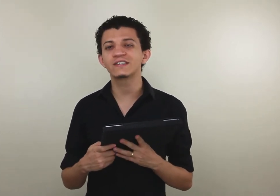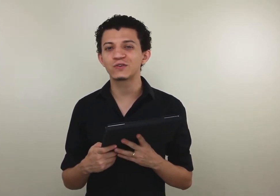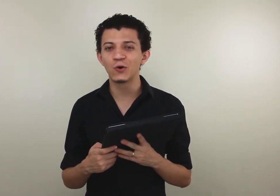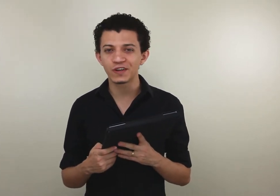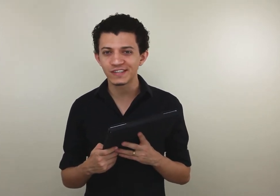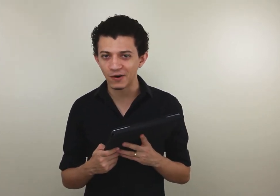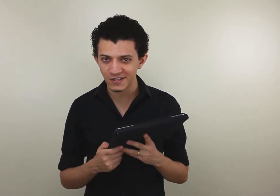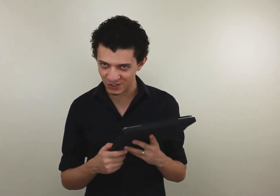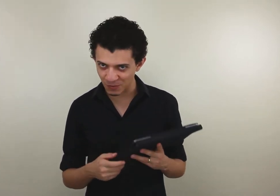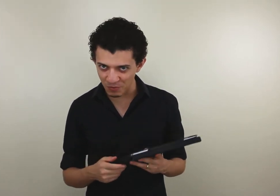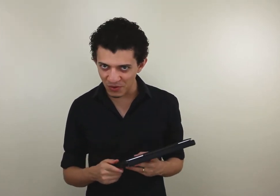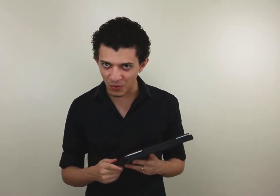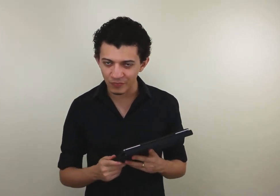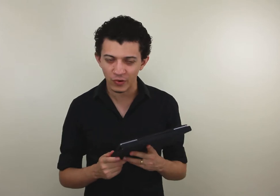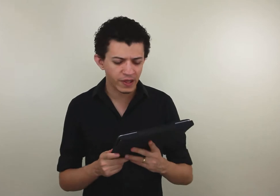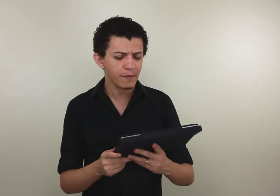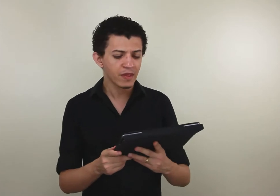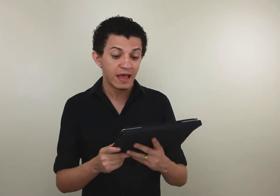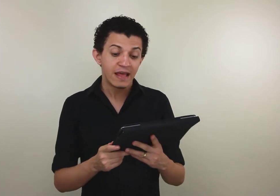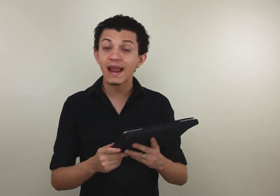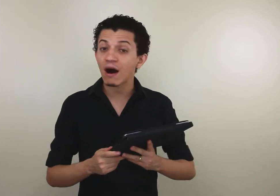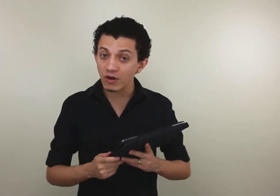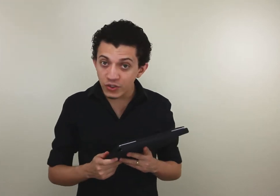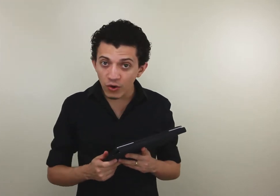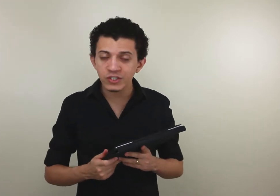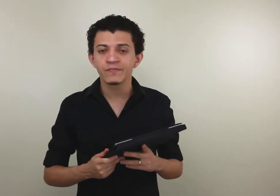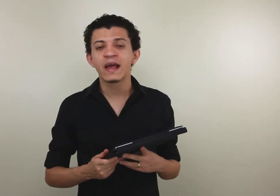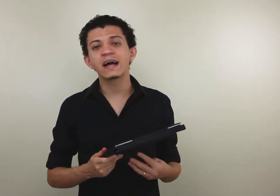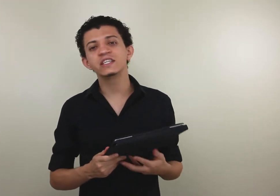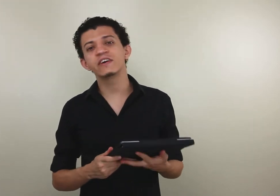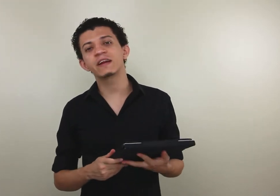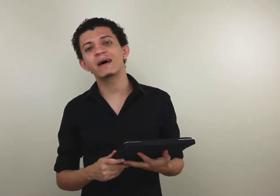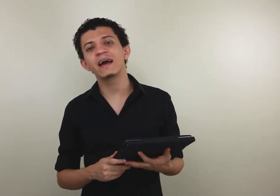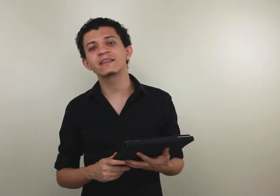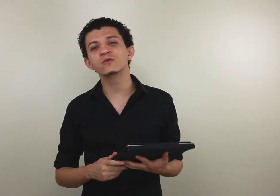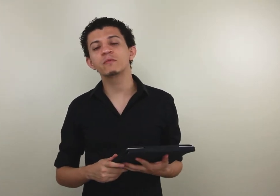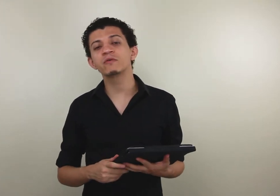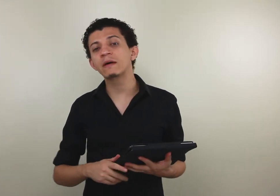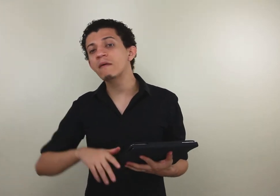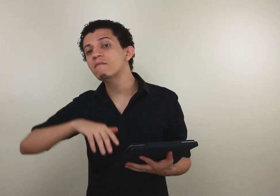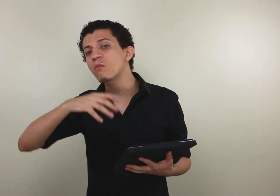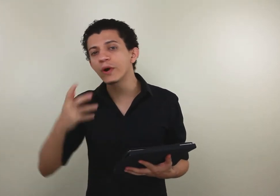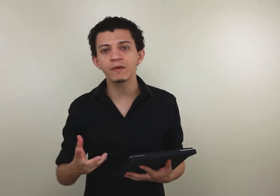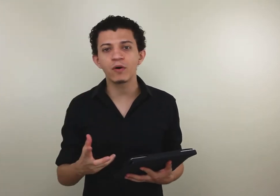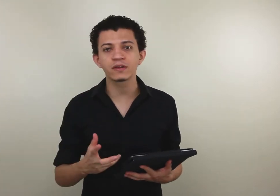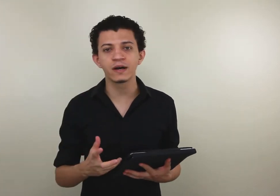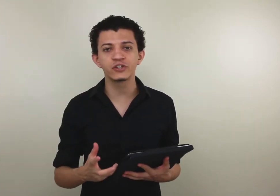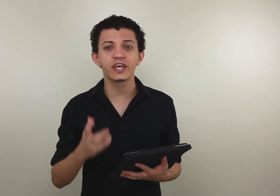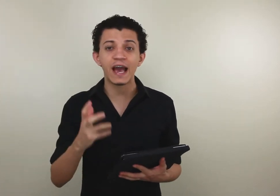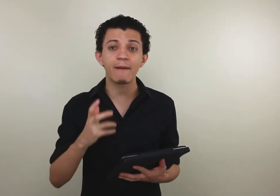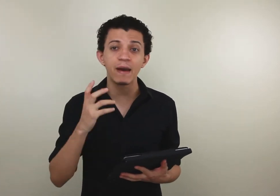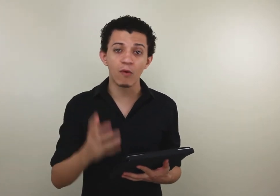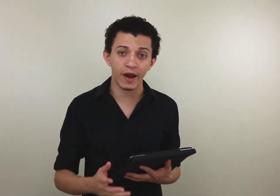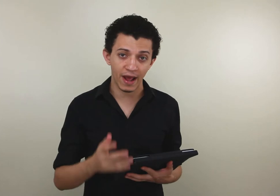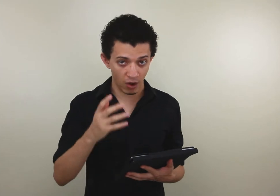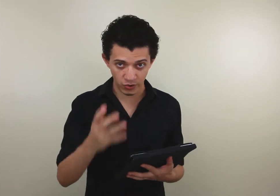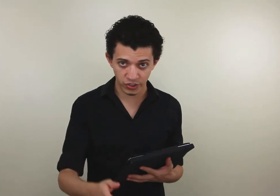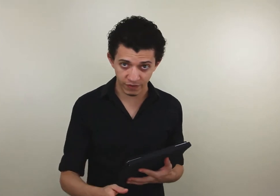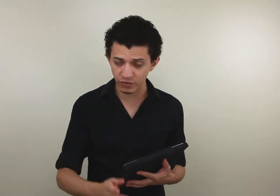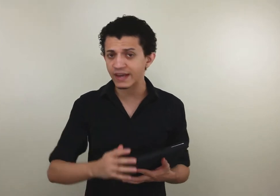as outras aulas que a gente já publicou, ok? Na aula de hoje, a gente vai trabalhar então sobre um tema muito importante, que é a memória auditiva. O que